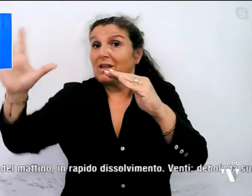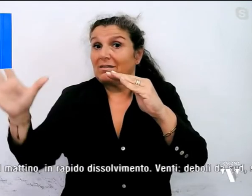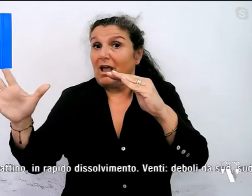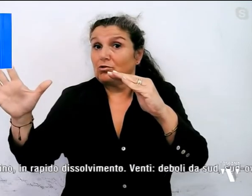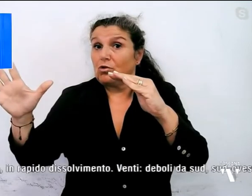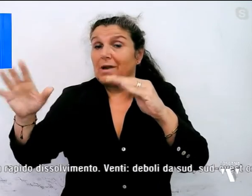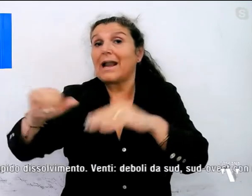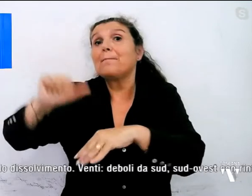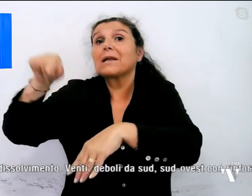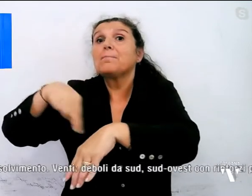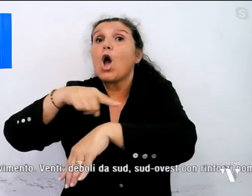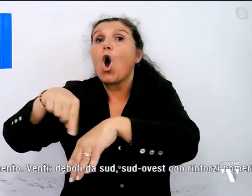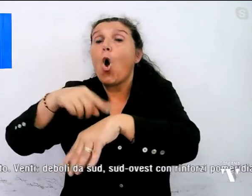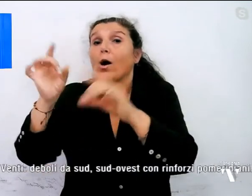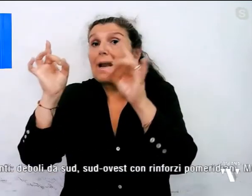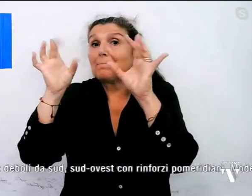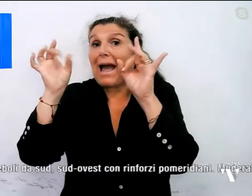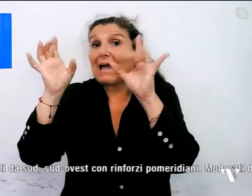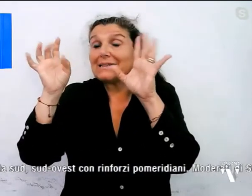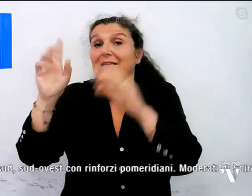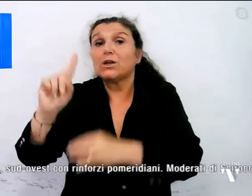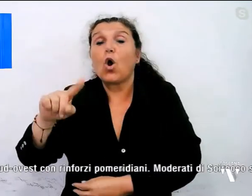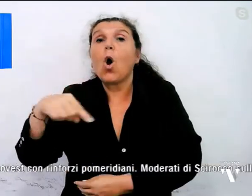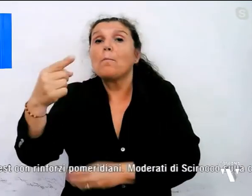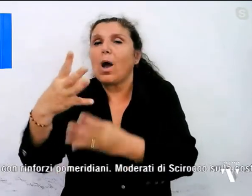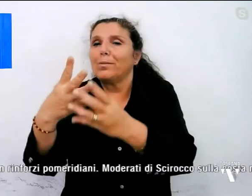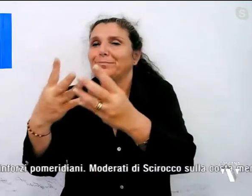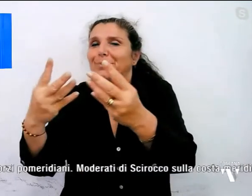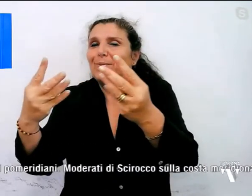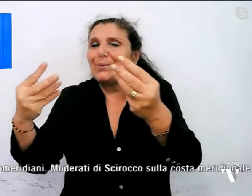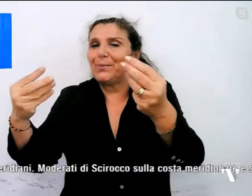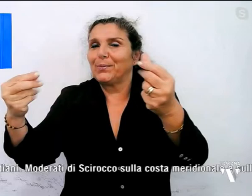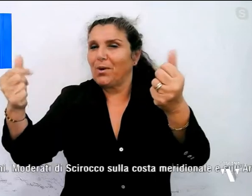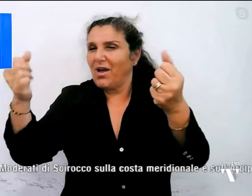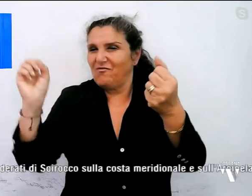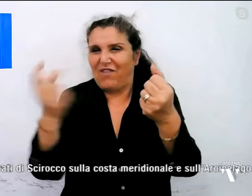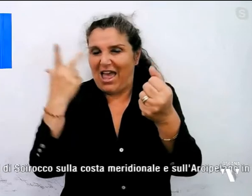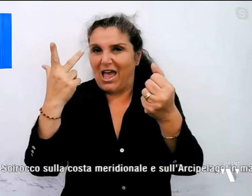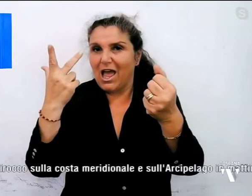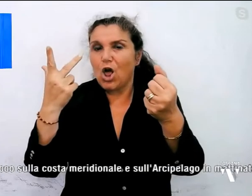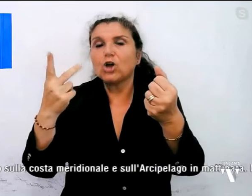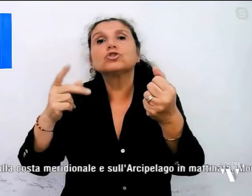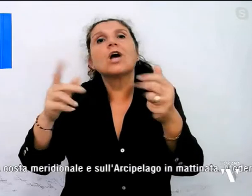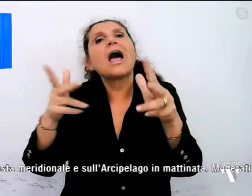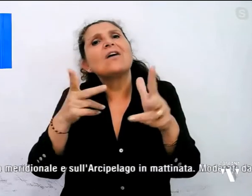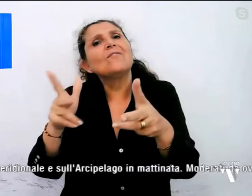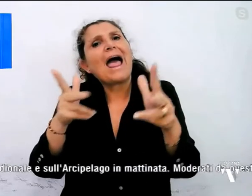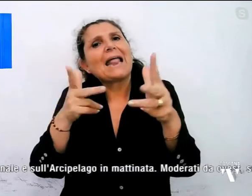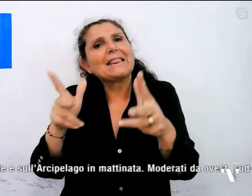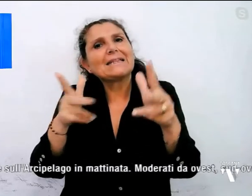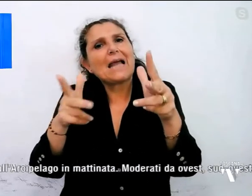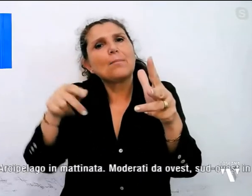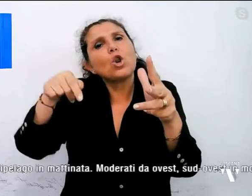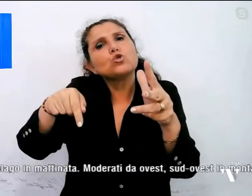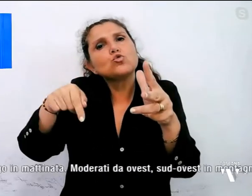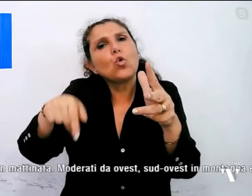prime ore del mattino per poi dissolversi rapidamente i venti deboli da sud sud ovest